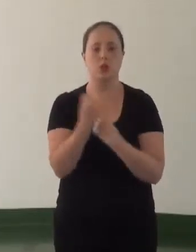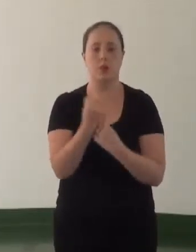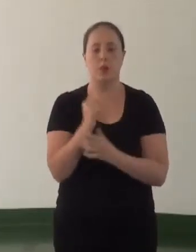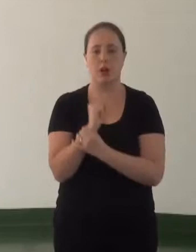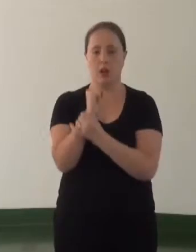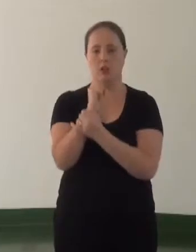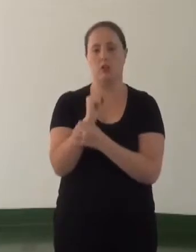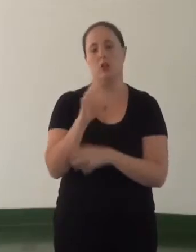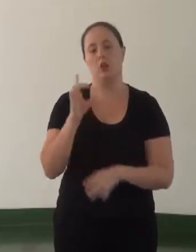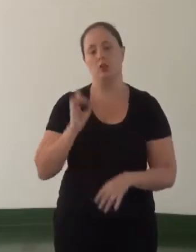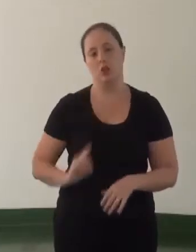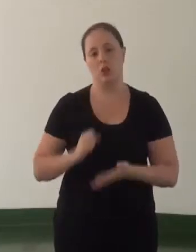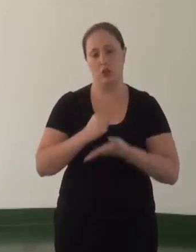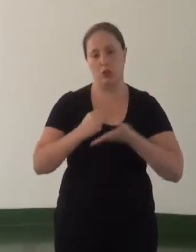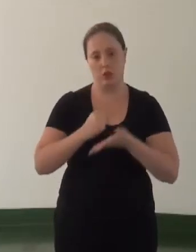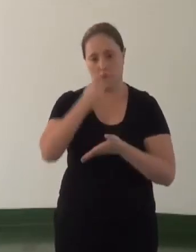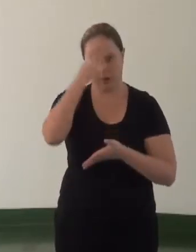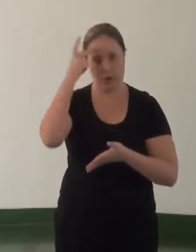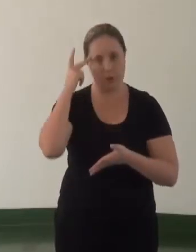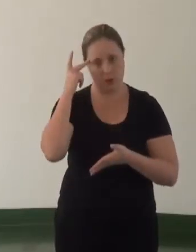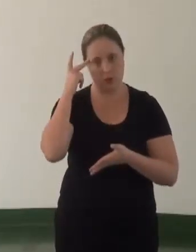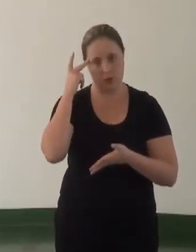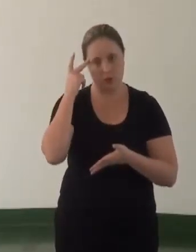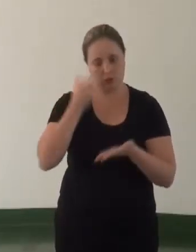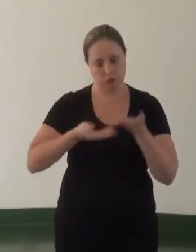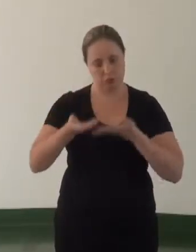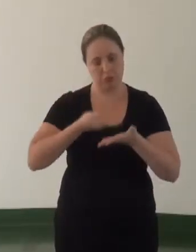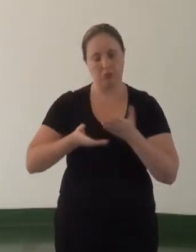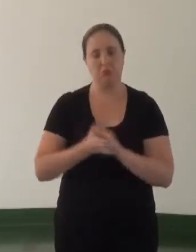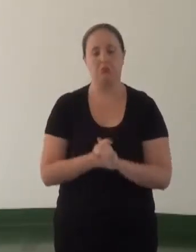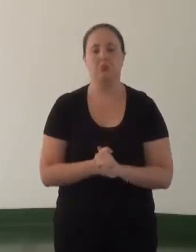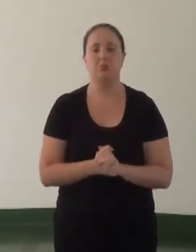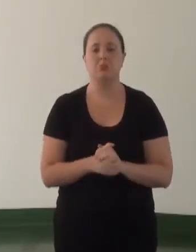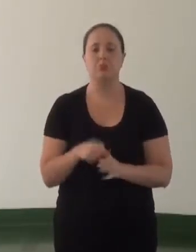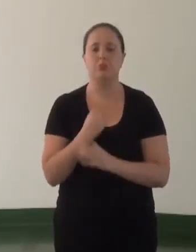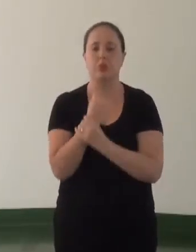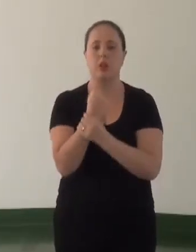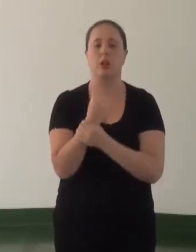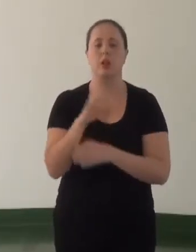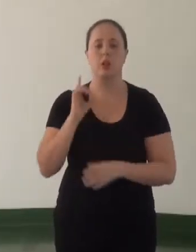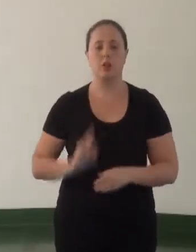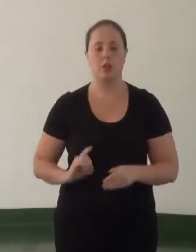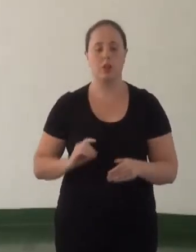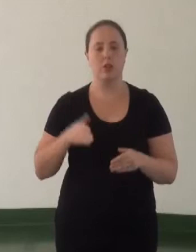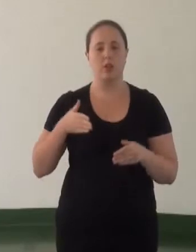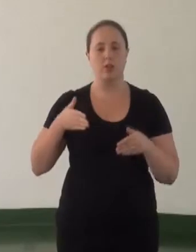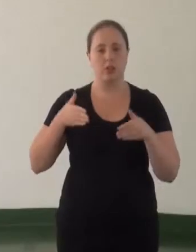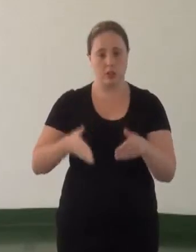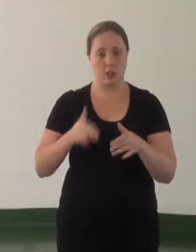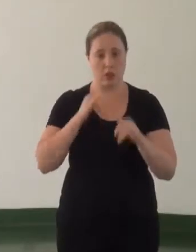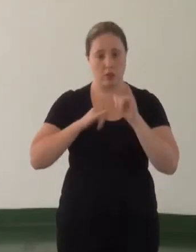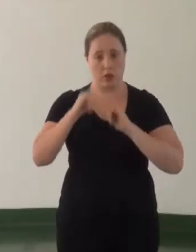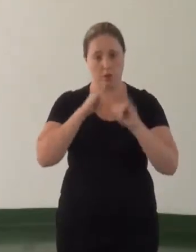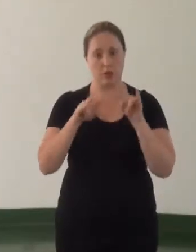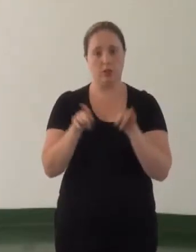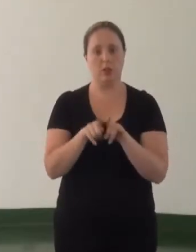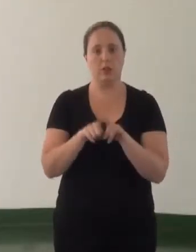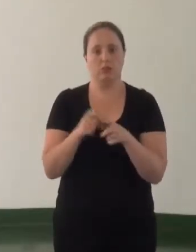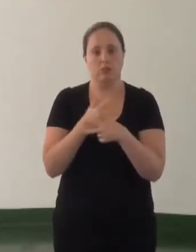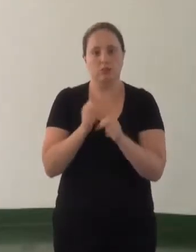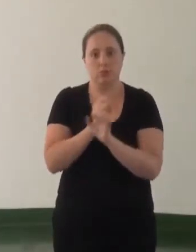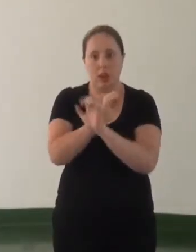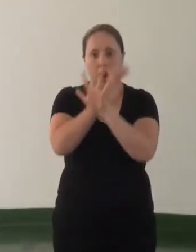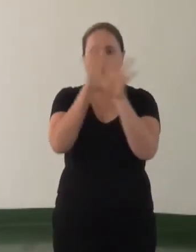direitos fundamentais das pessoas envolvidas. Asegurar o direito de acesso à informação e a transparência